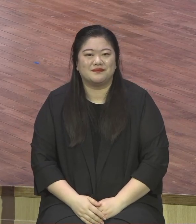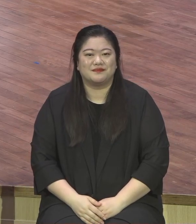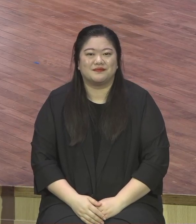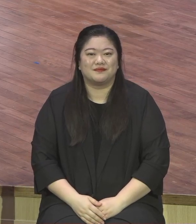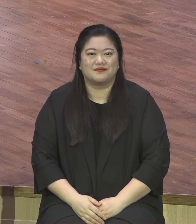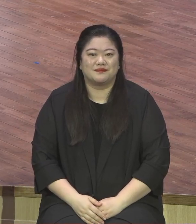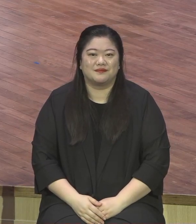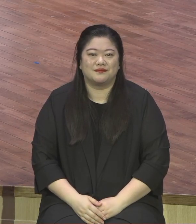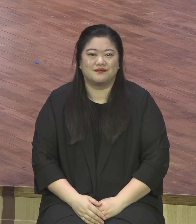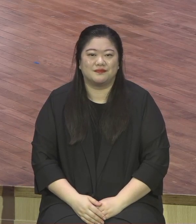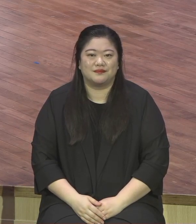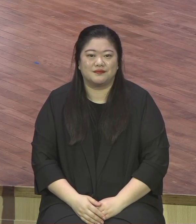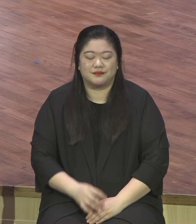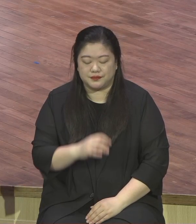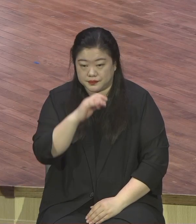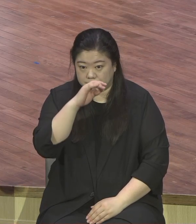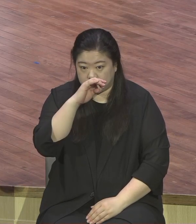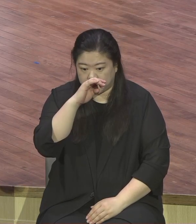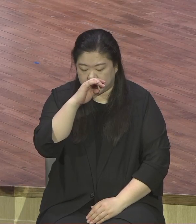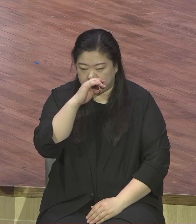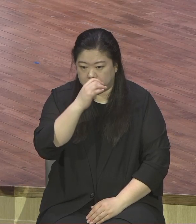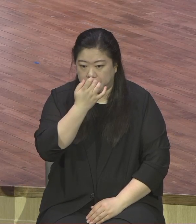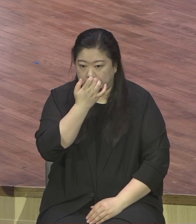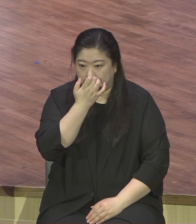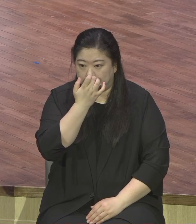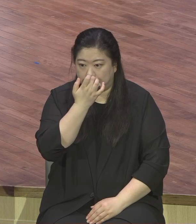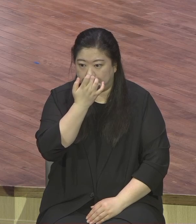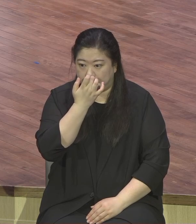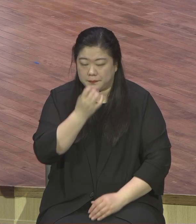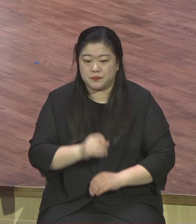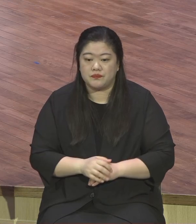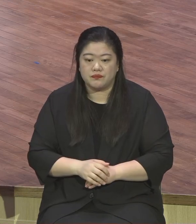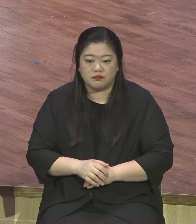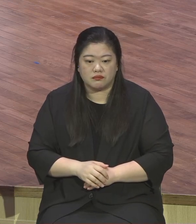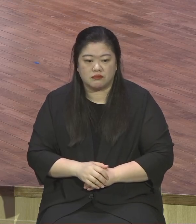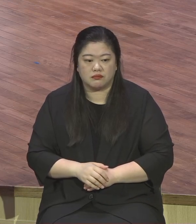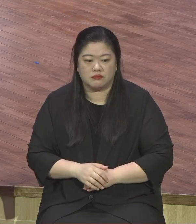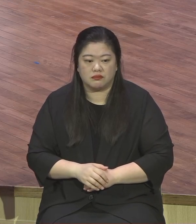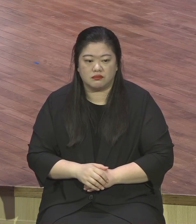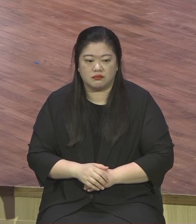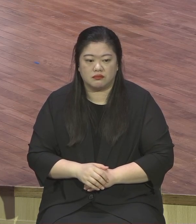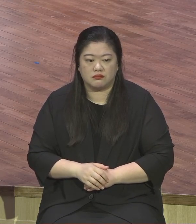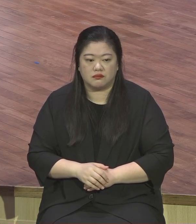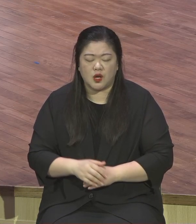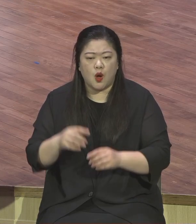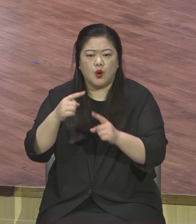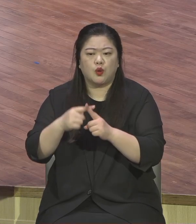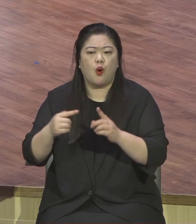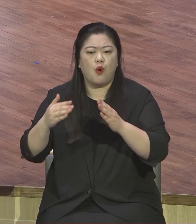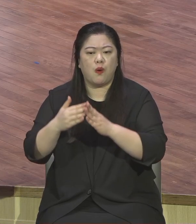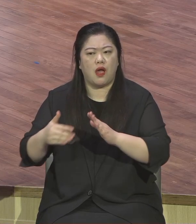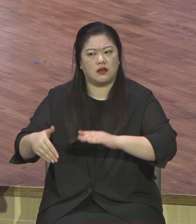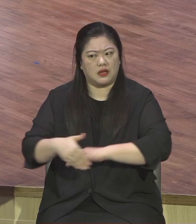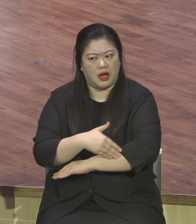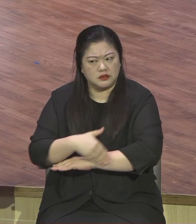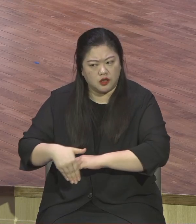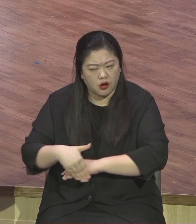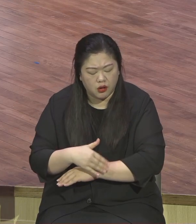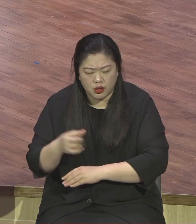예수를 믿는데 돈이 든다 하더라 교회 다니라 그러면 뭐 많은